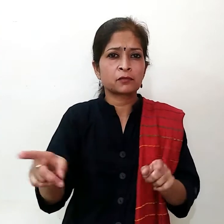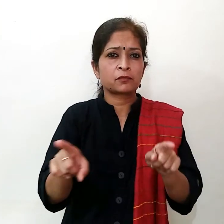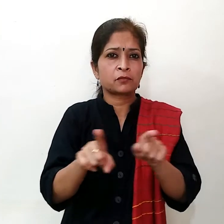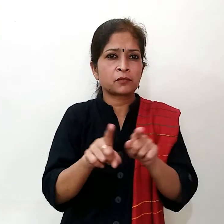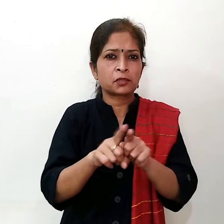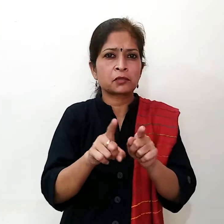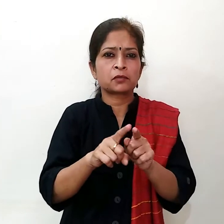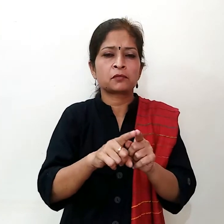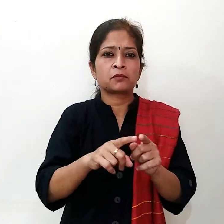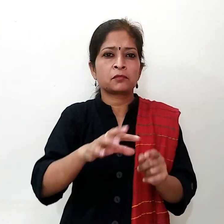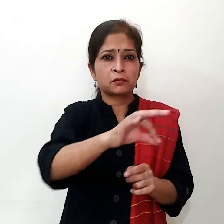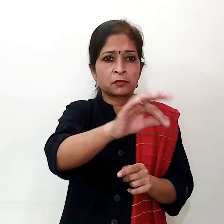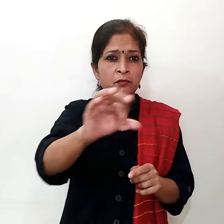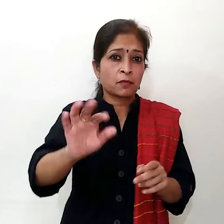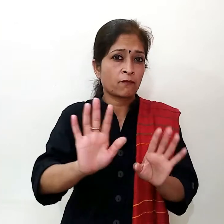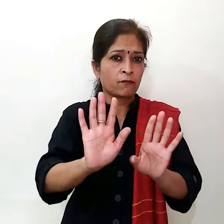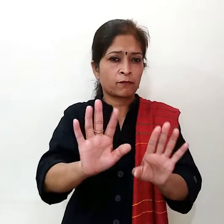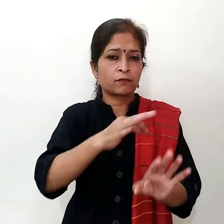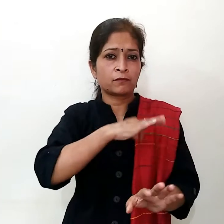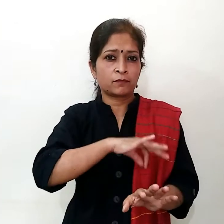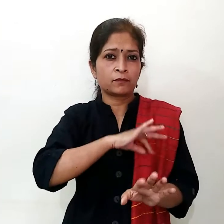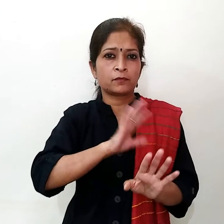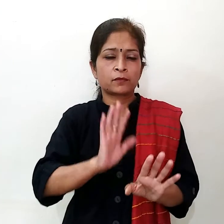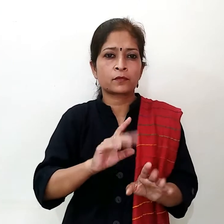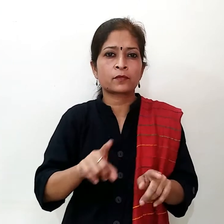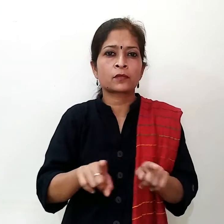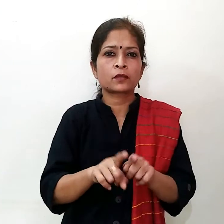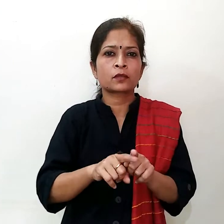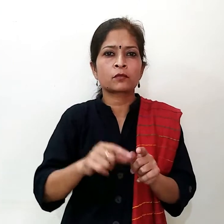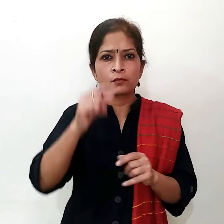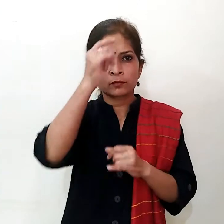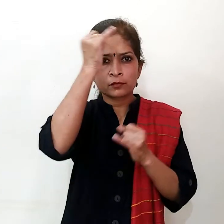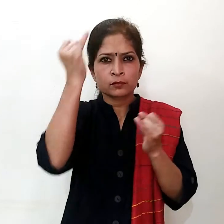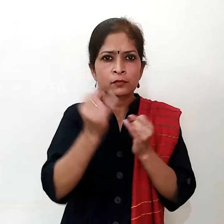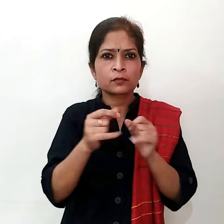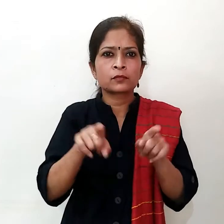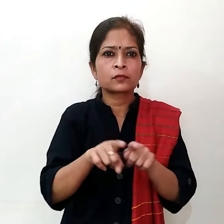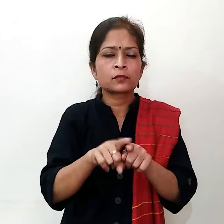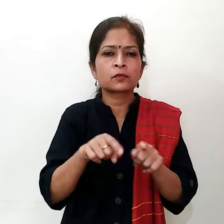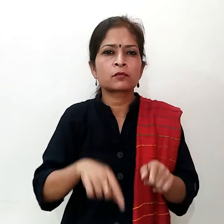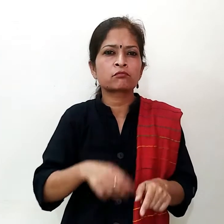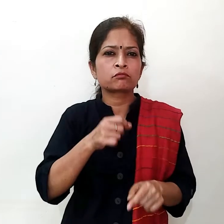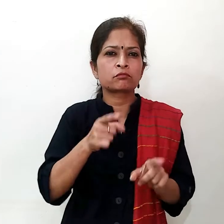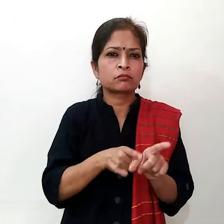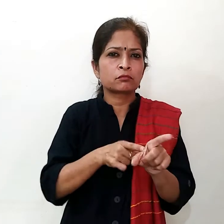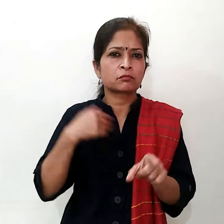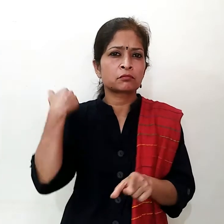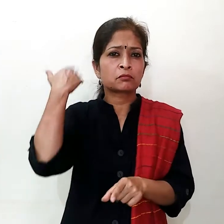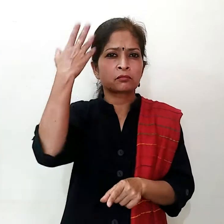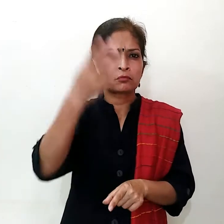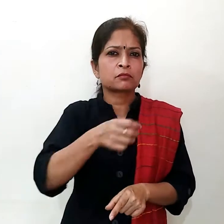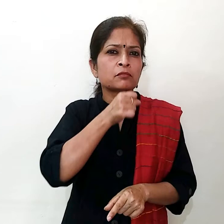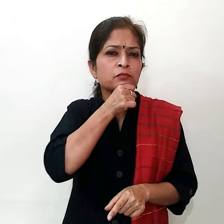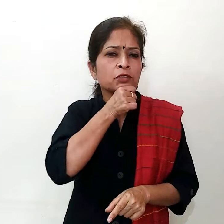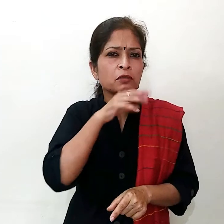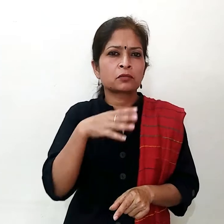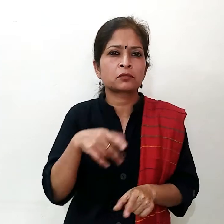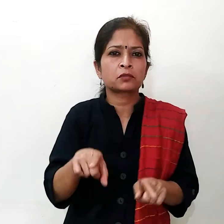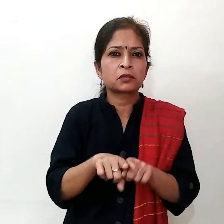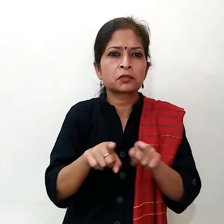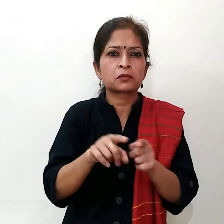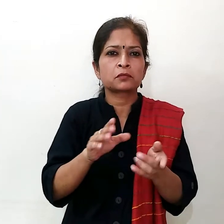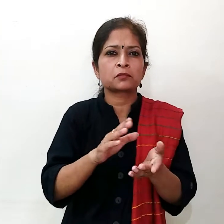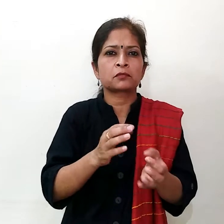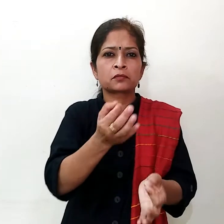सारे दूर काड़ा में प्रियोग के अन्य मसालों भी भाए जाते हैं हमारी देश में परचरित नानी दादी के घरेवलिन उसको में भी